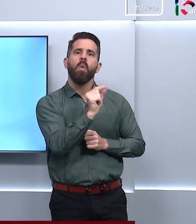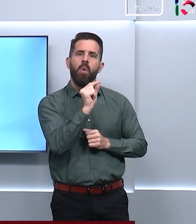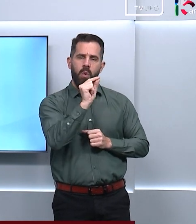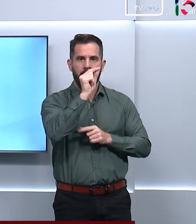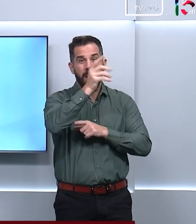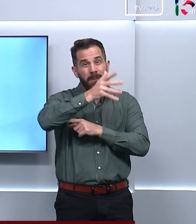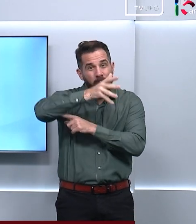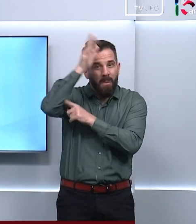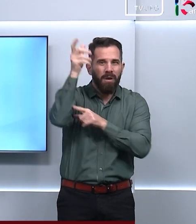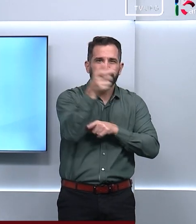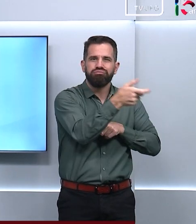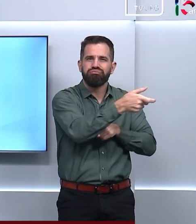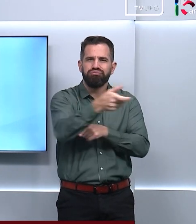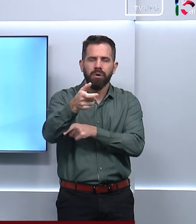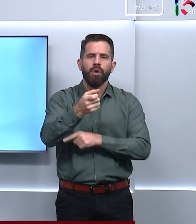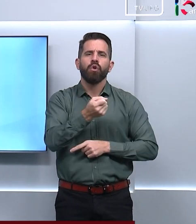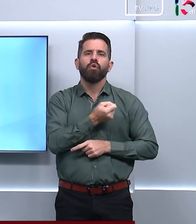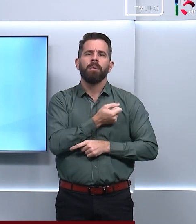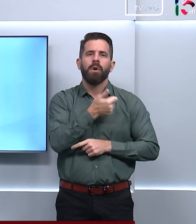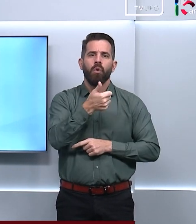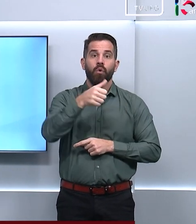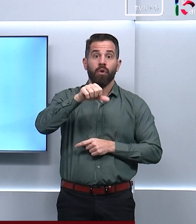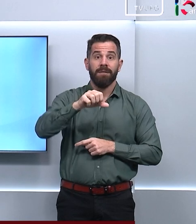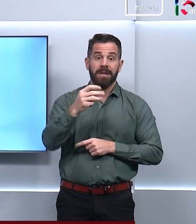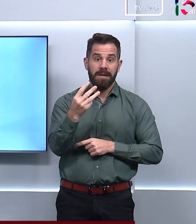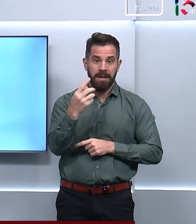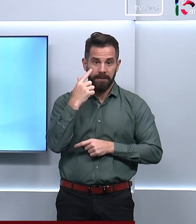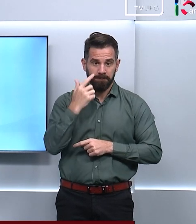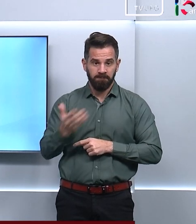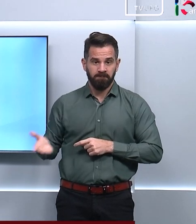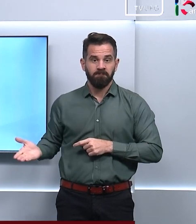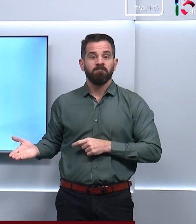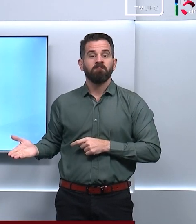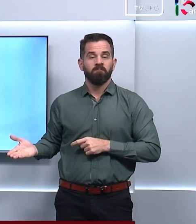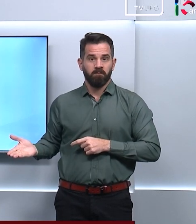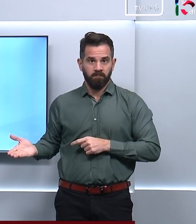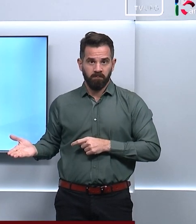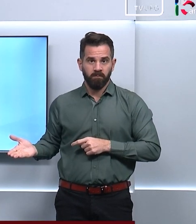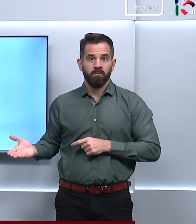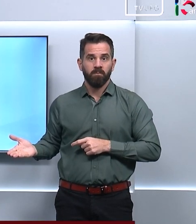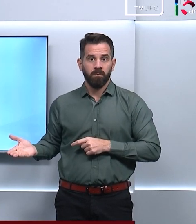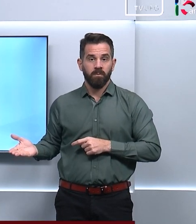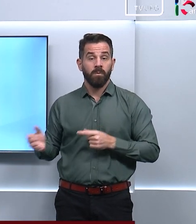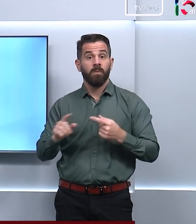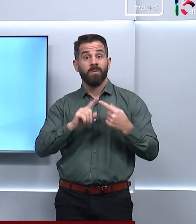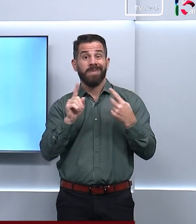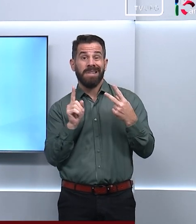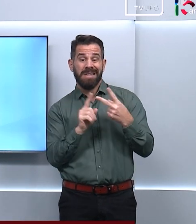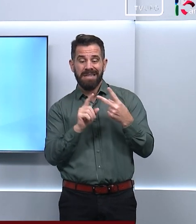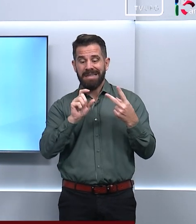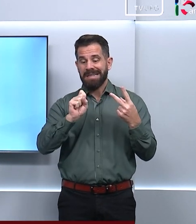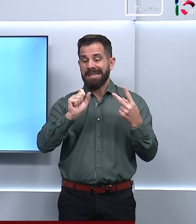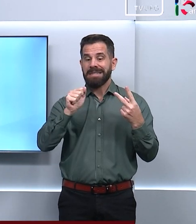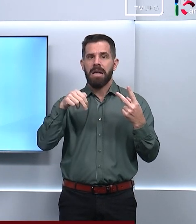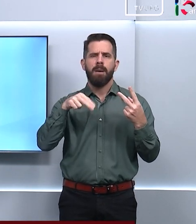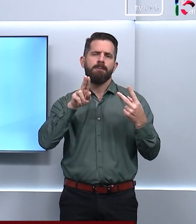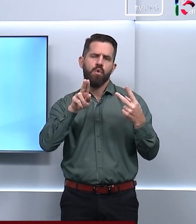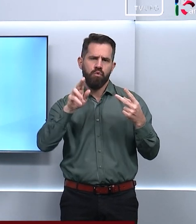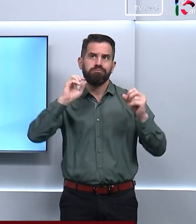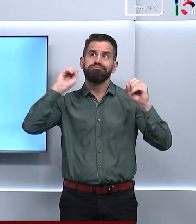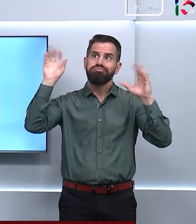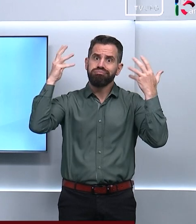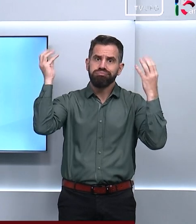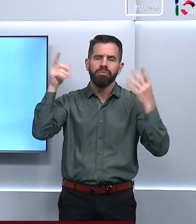corpo de bombeiros no número 193 como aparece aqui embaixo corpo de bombeiros 193 ou então para o SAMU no